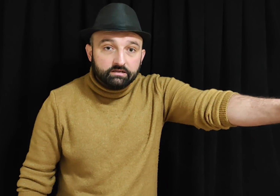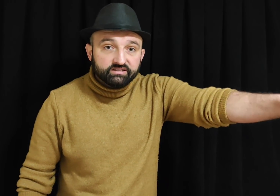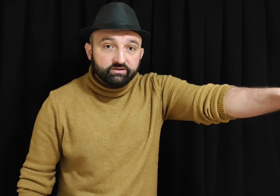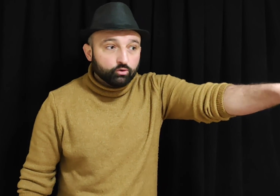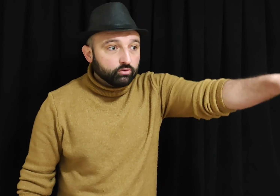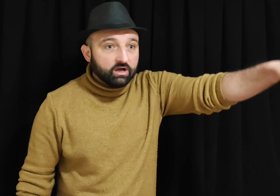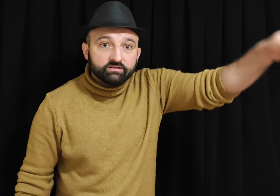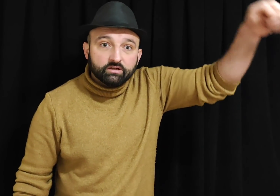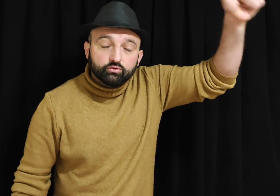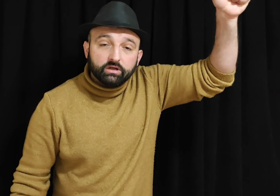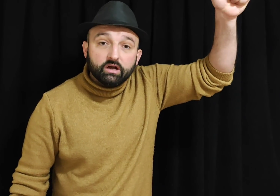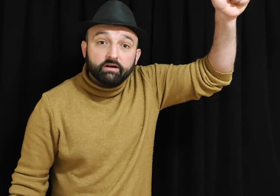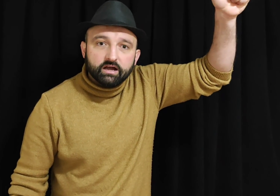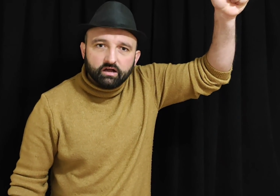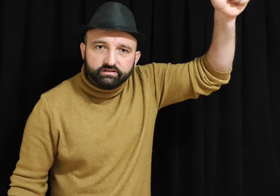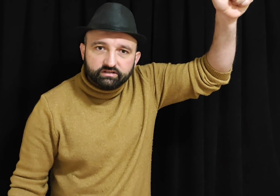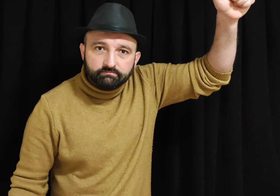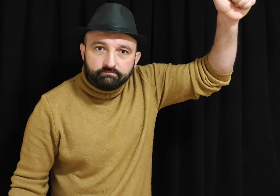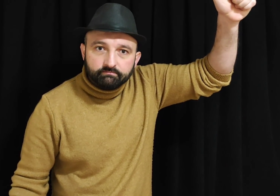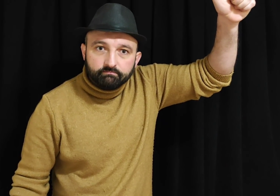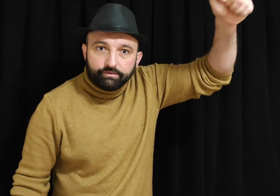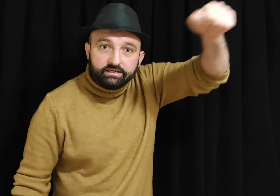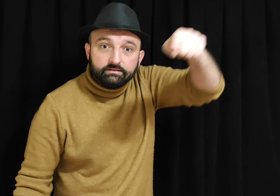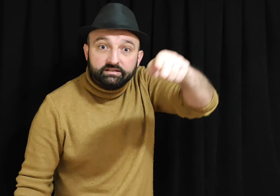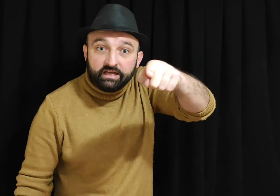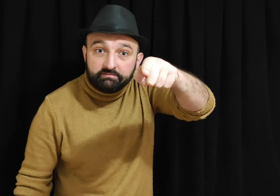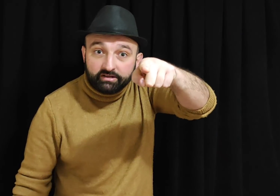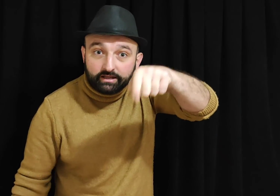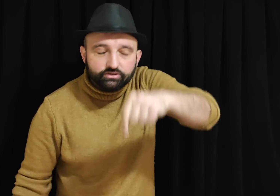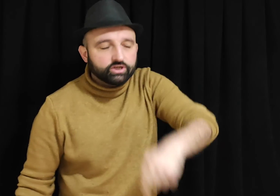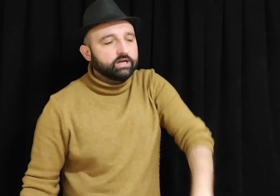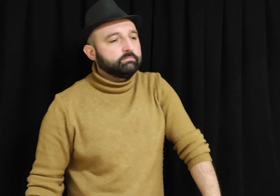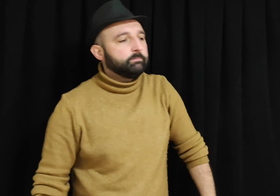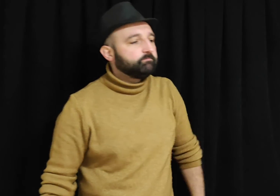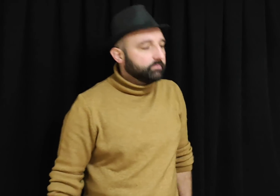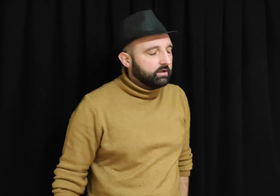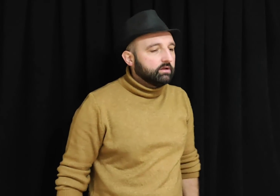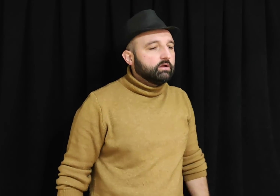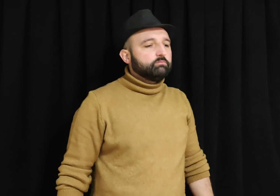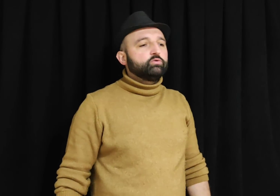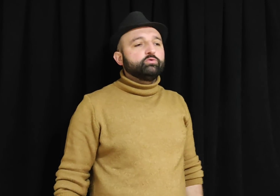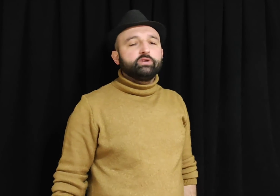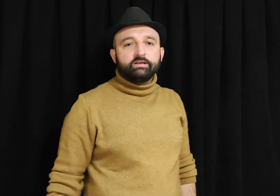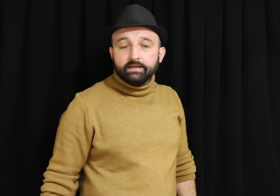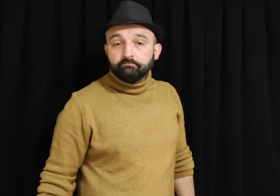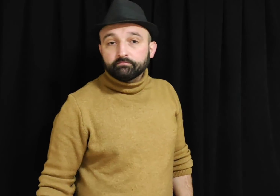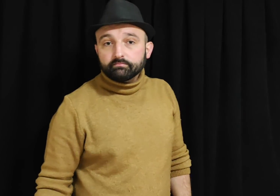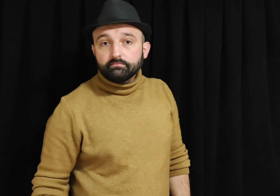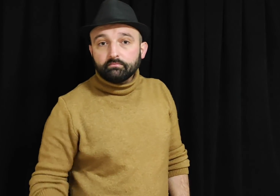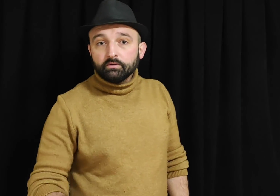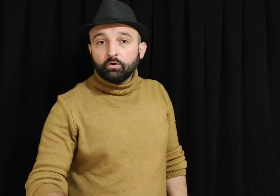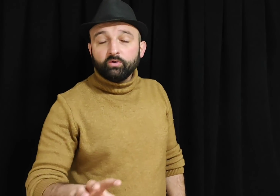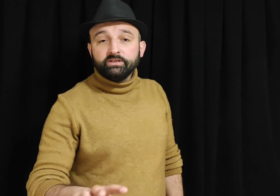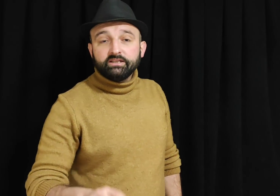seni o kulağından tutar havaya kaldırdın. Beni dinden imandan çıkarma. Bunun üzerine 17